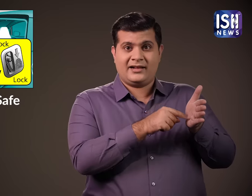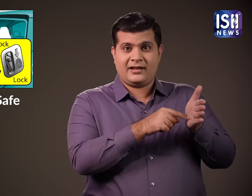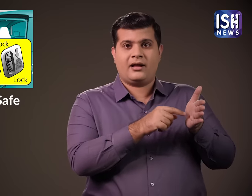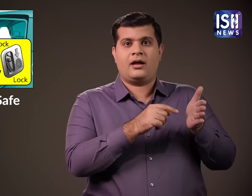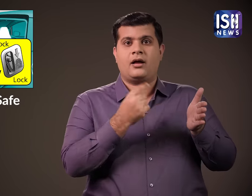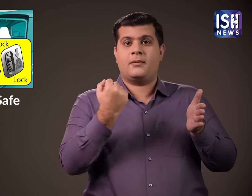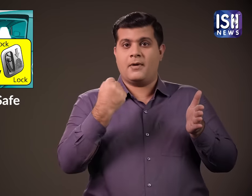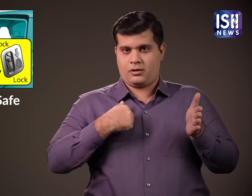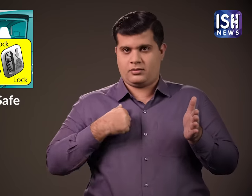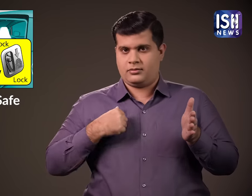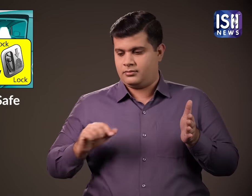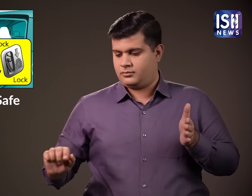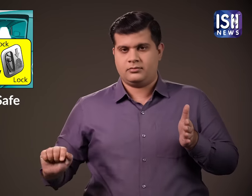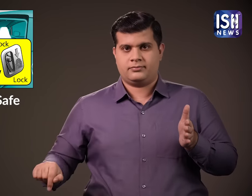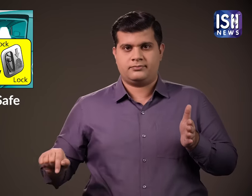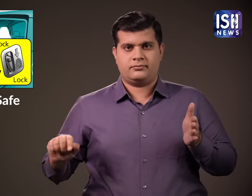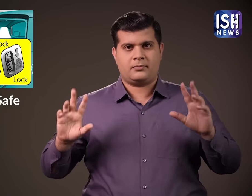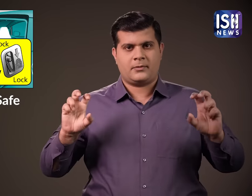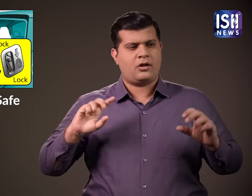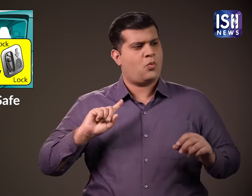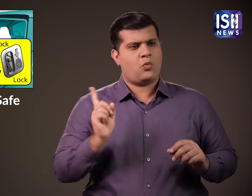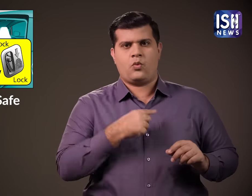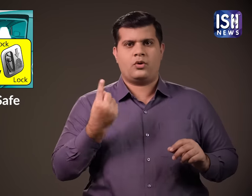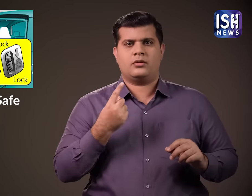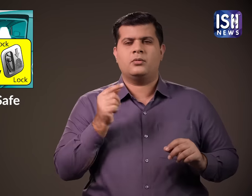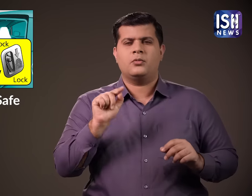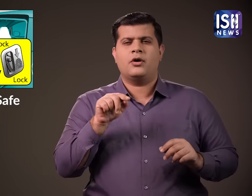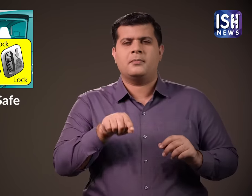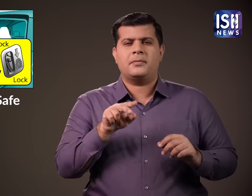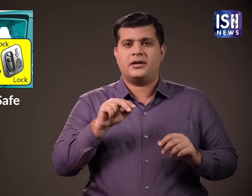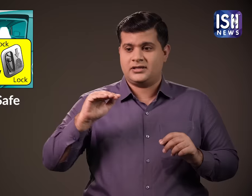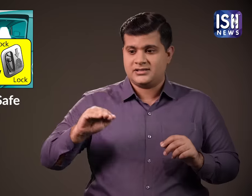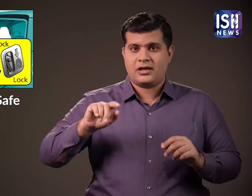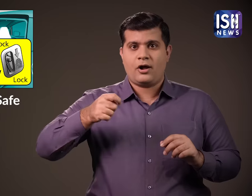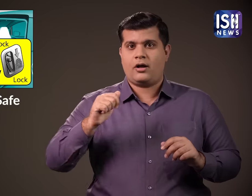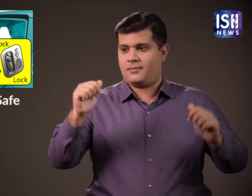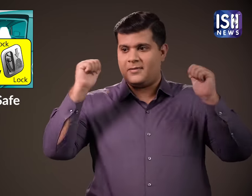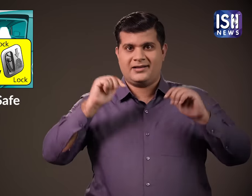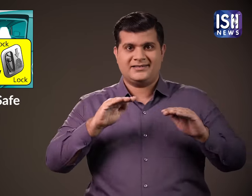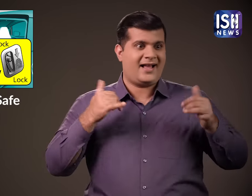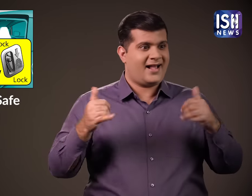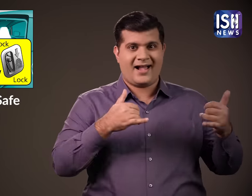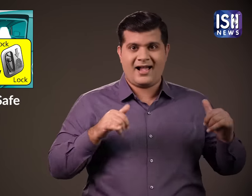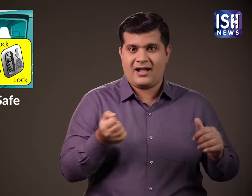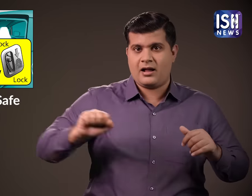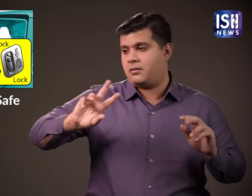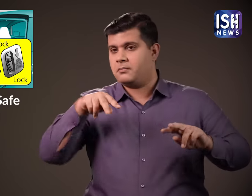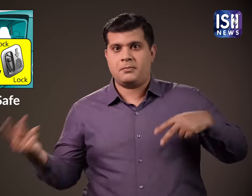लॉक का नियंदरन ड्राइवर के पास होता है चाइल लॉक, बच्चों की सुरक्षा सुनुश्चित करने और उन्हें कार का दर्वाजा